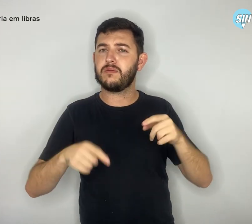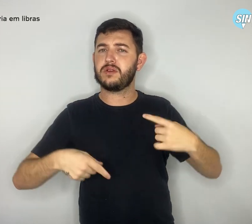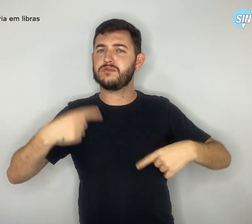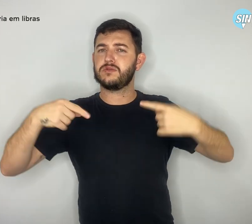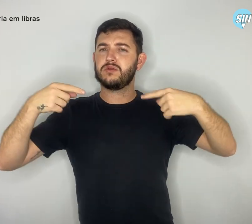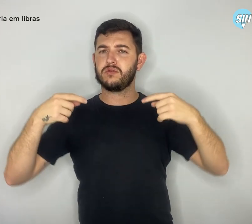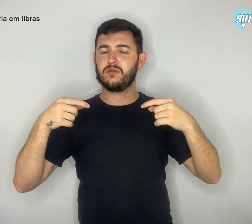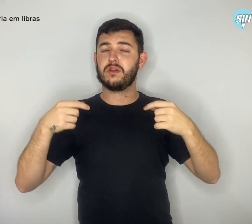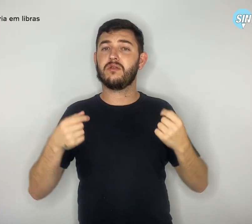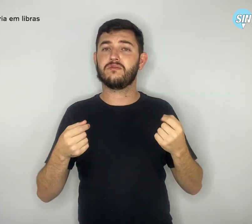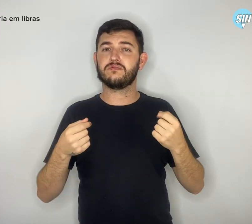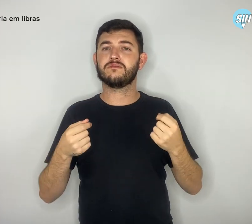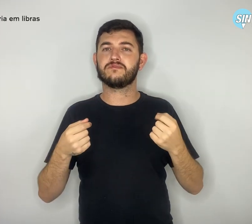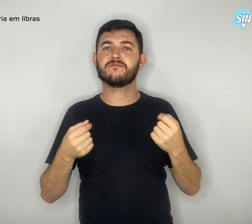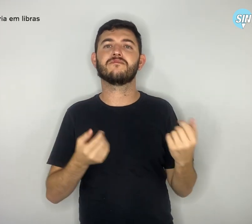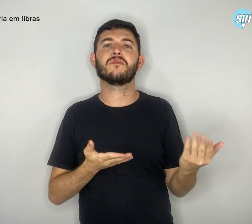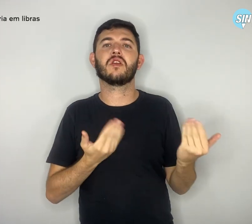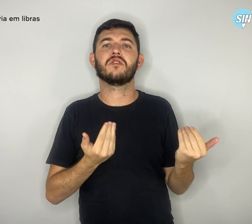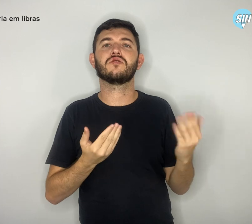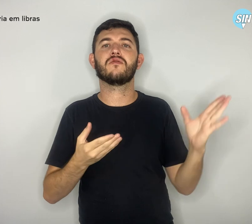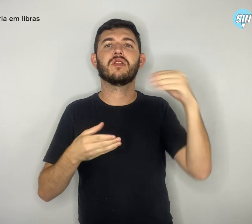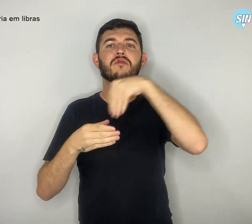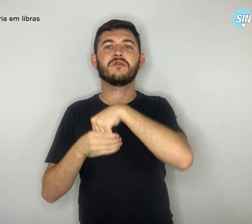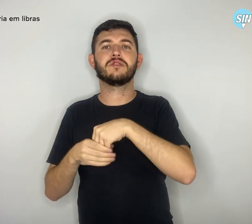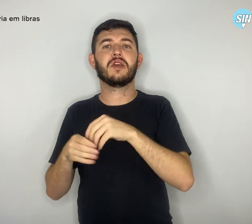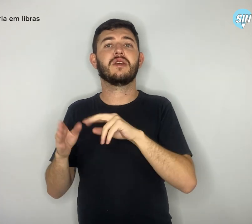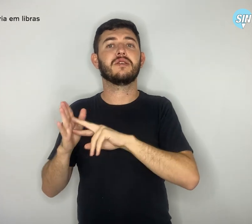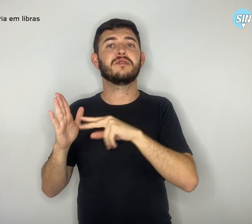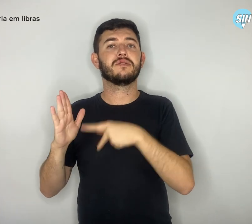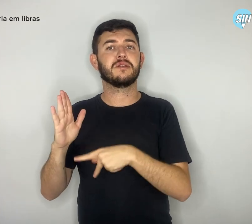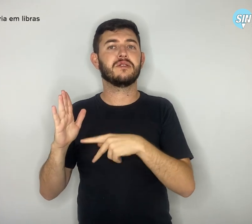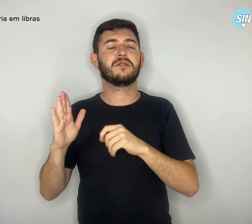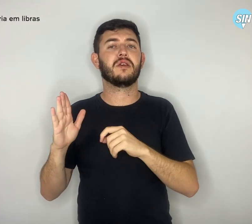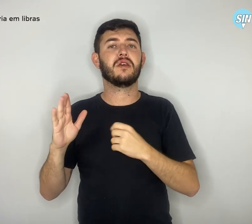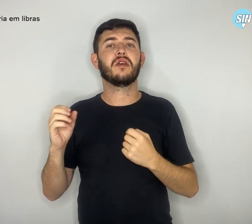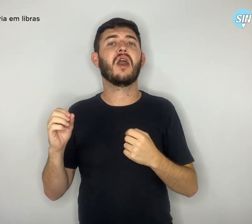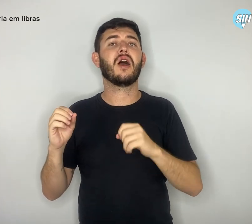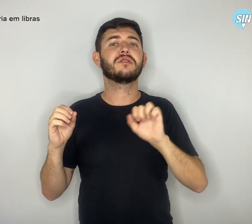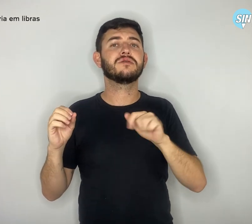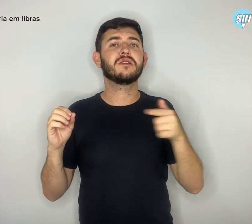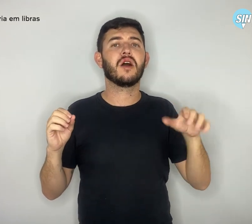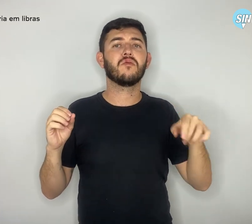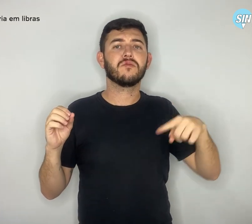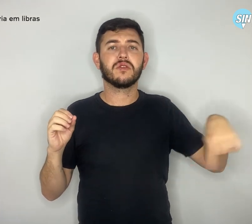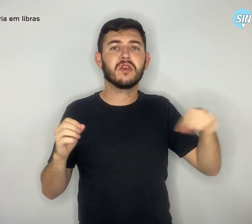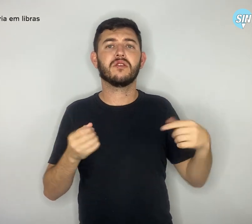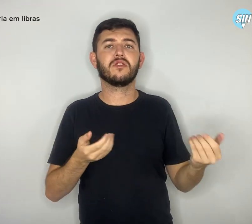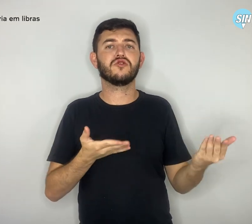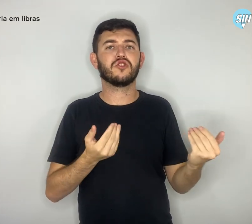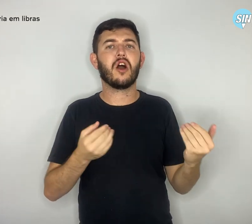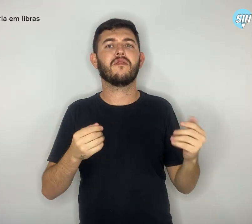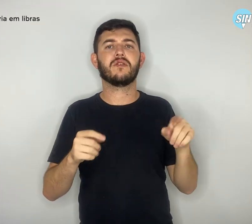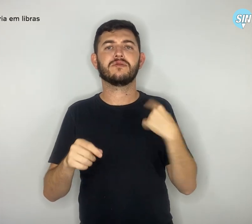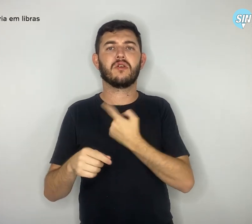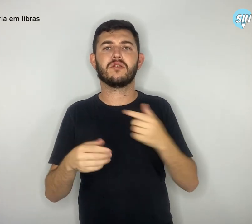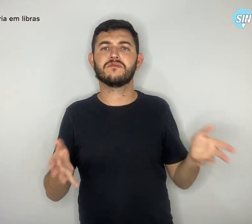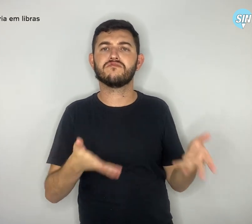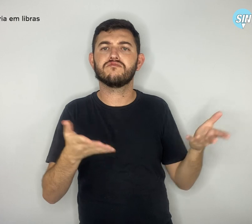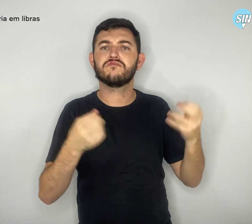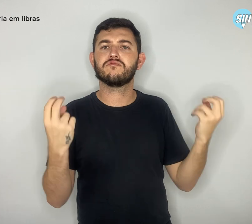dentro dos sindicatos e valorizar suas ações Brasil afora. Para Luiz